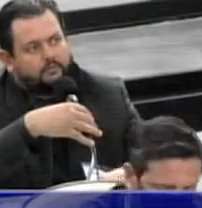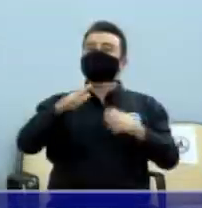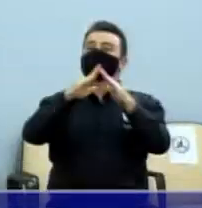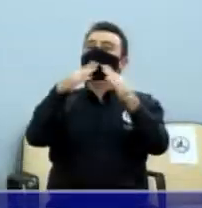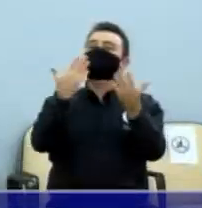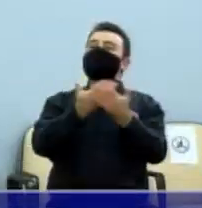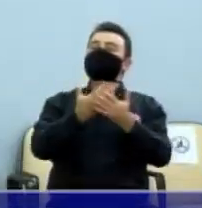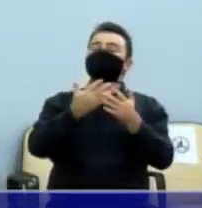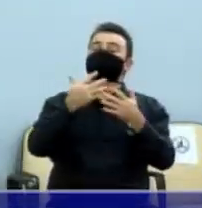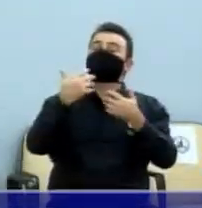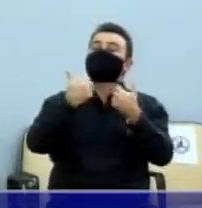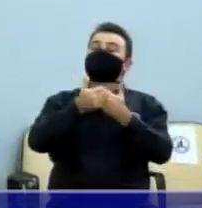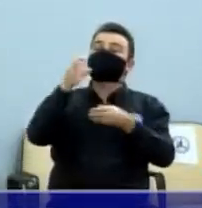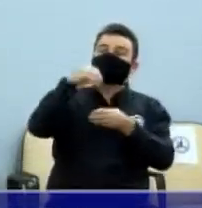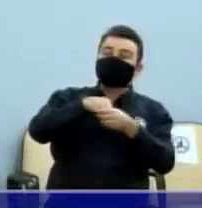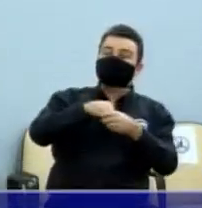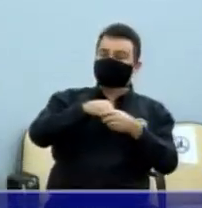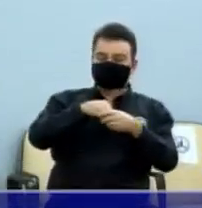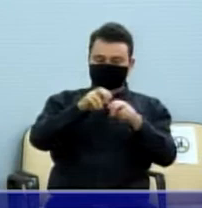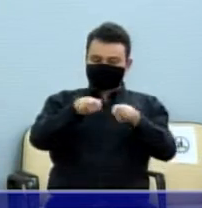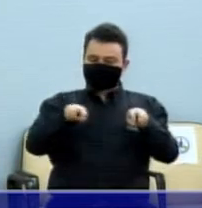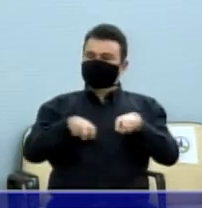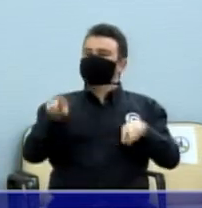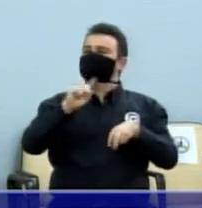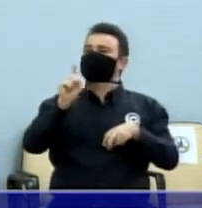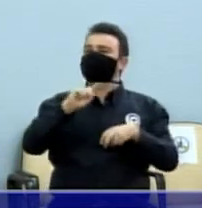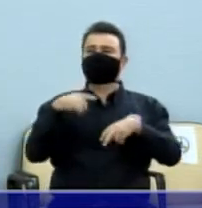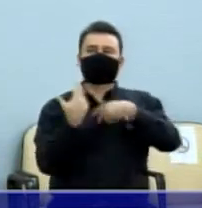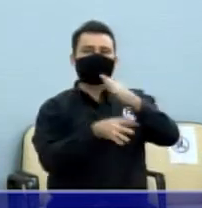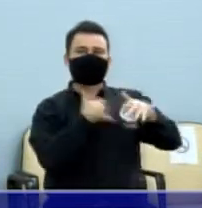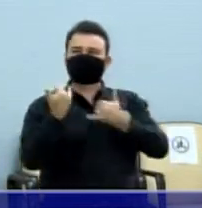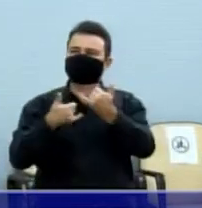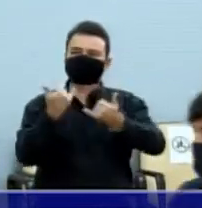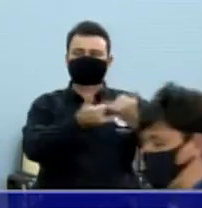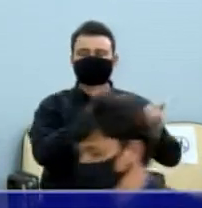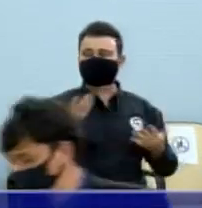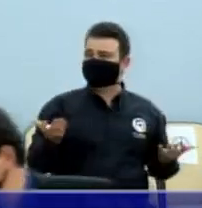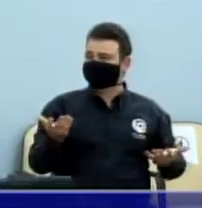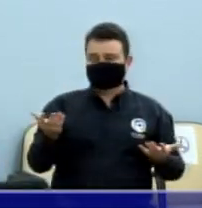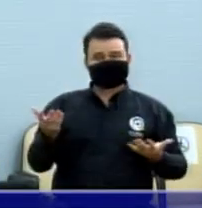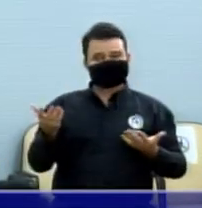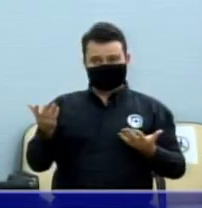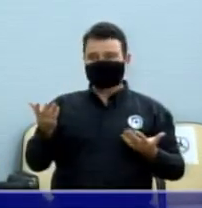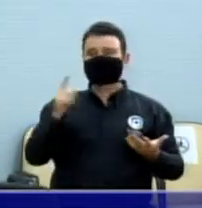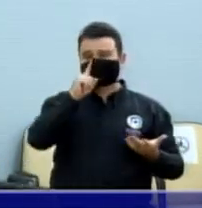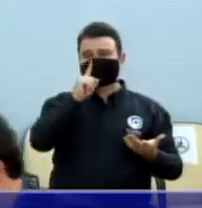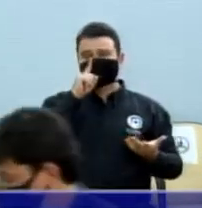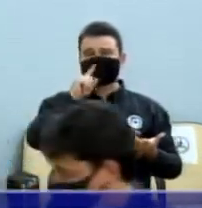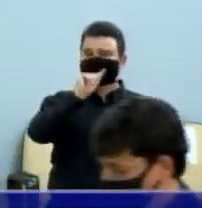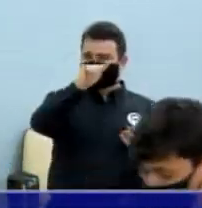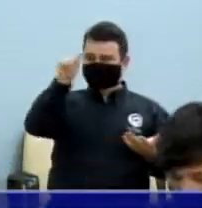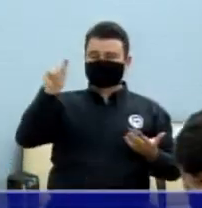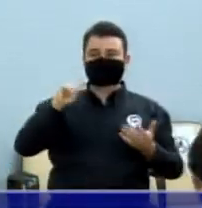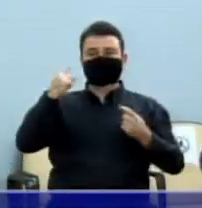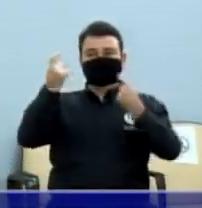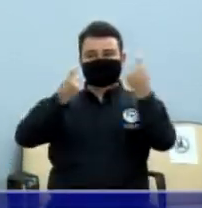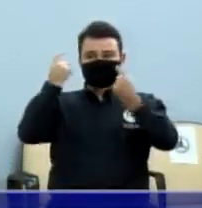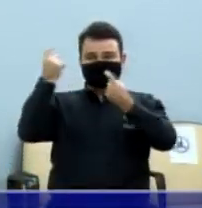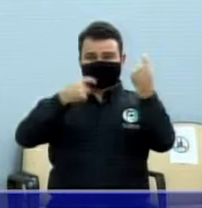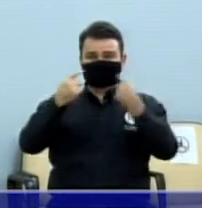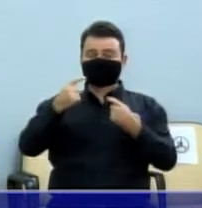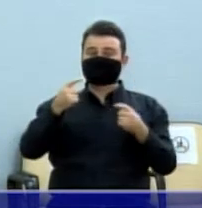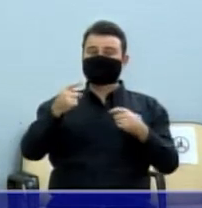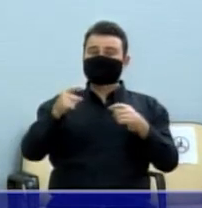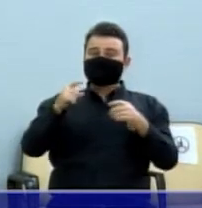brincando, fazendo bagunça, tira a distração do motorista. Eu tenho M reclamações. Volta às aulas, né? Excesso de